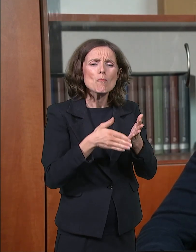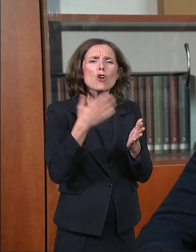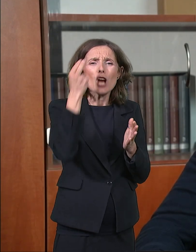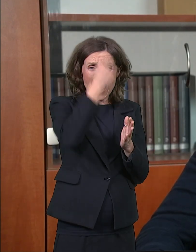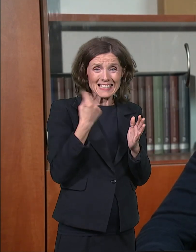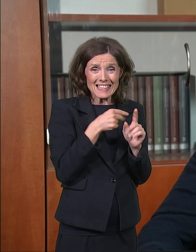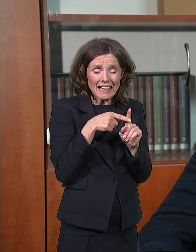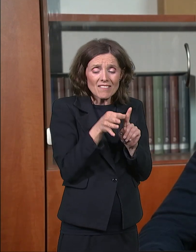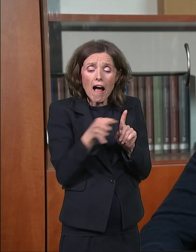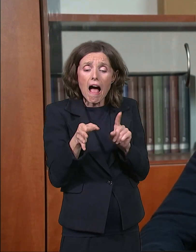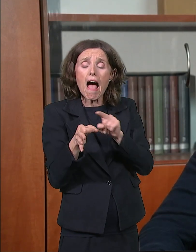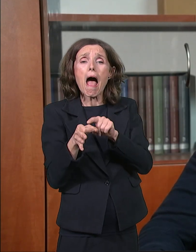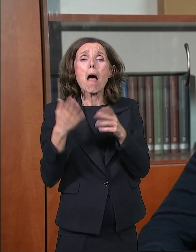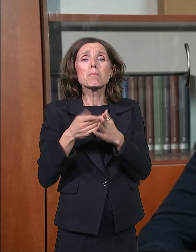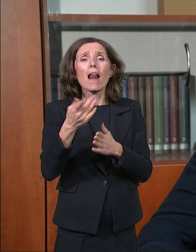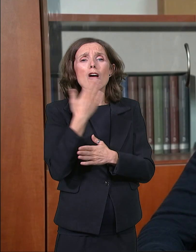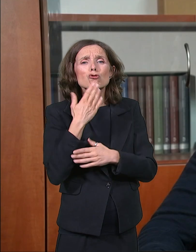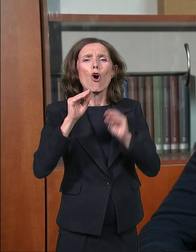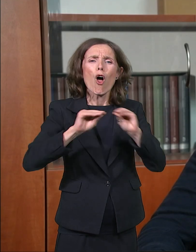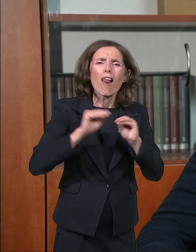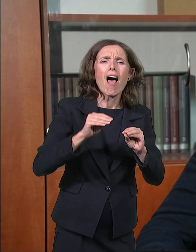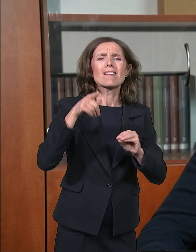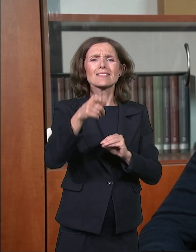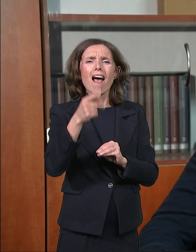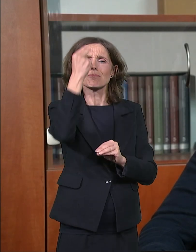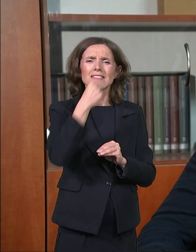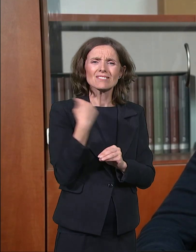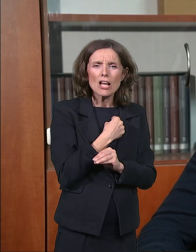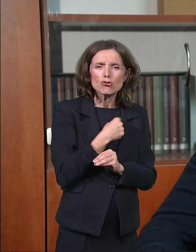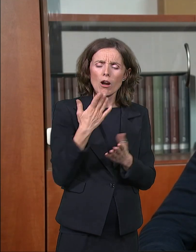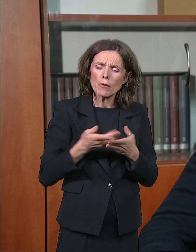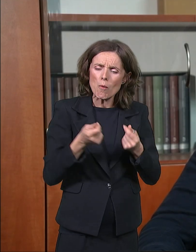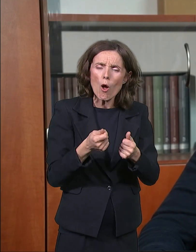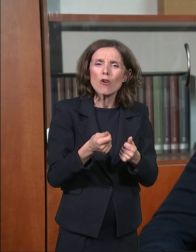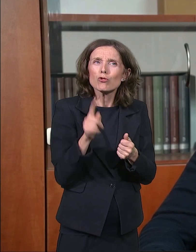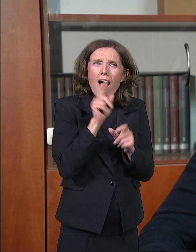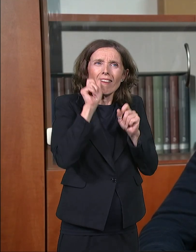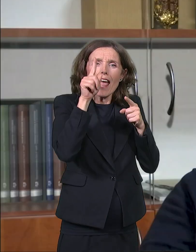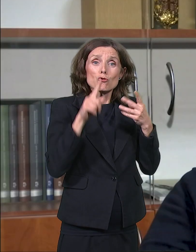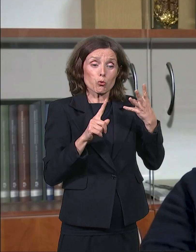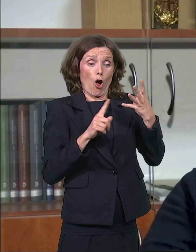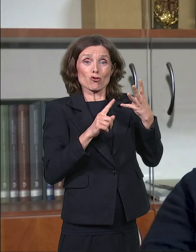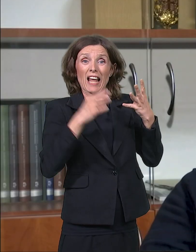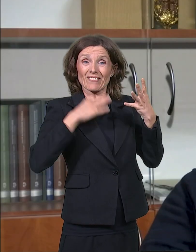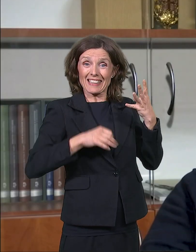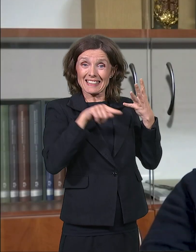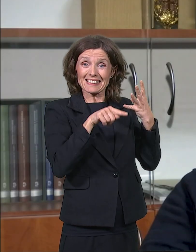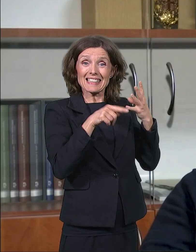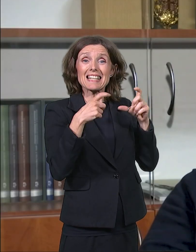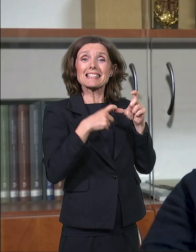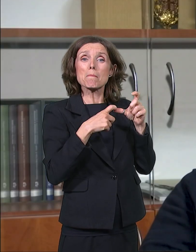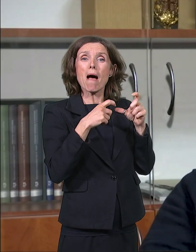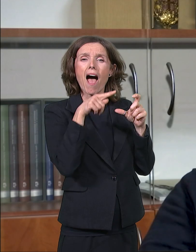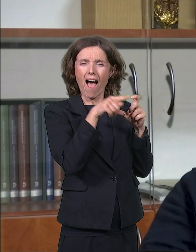Svetog Marka. Tako da ni čuda zašto se Sima Andrejević i Gumanov kasnije odlučio da sav svoj